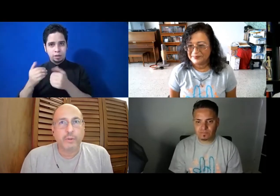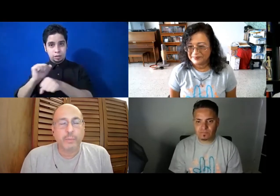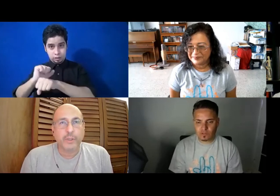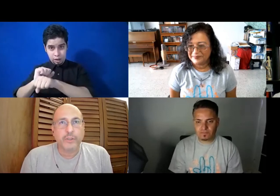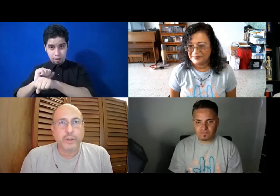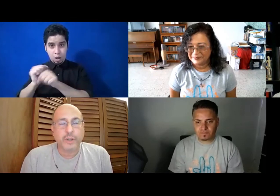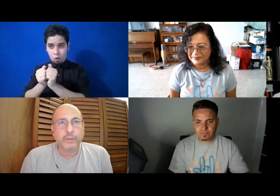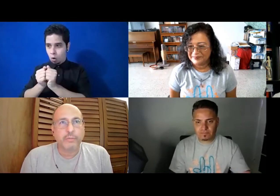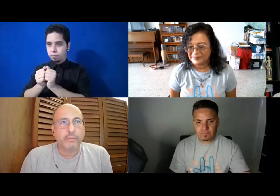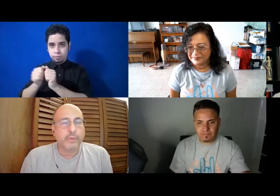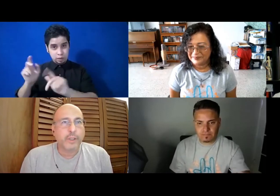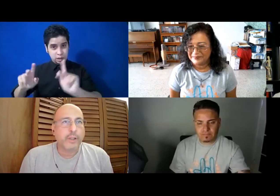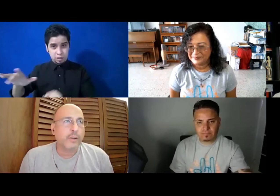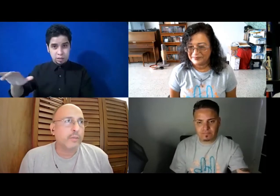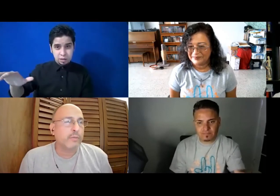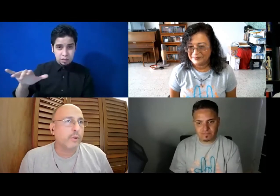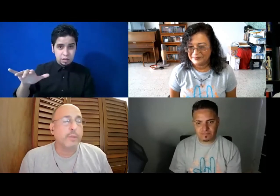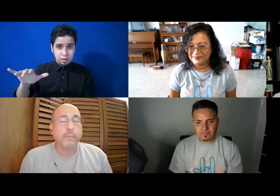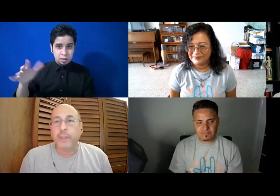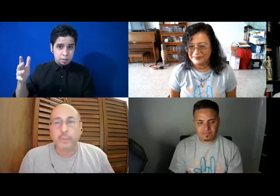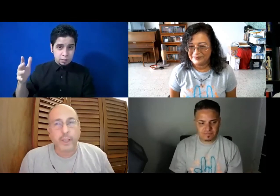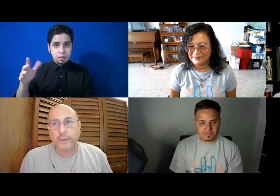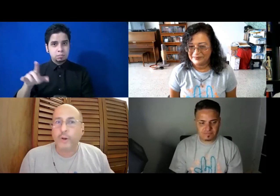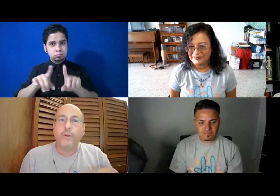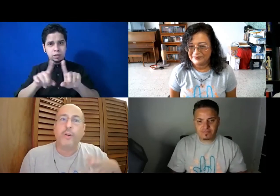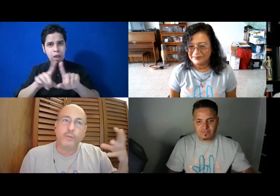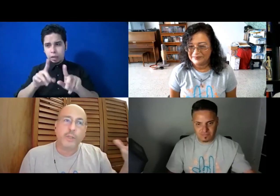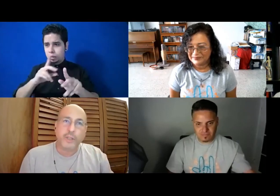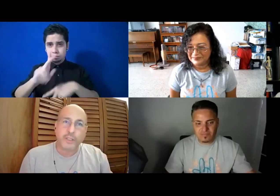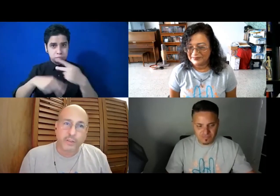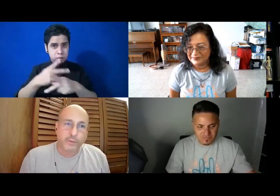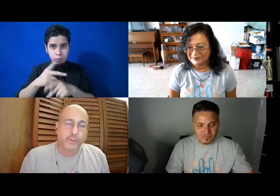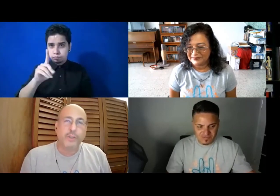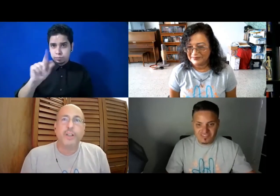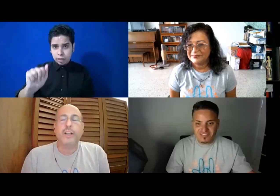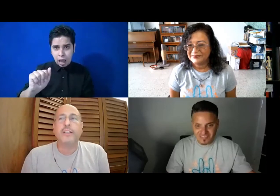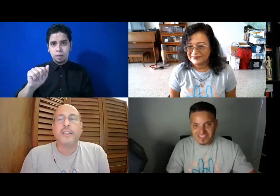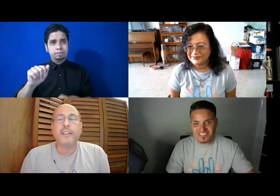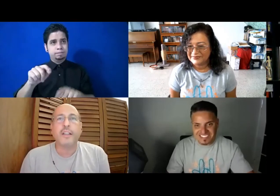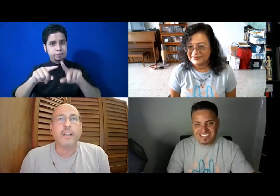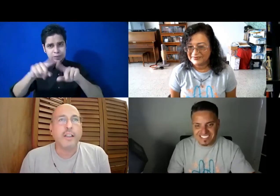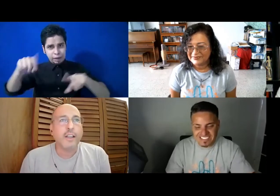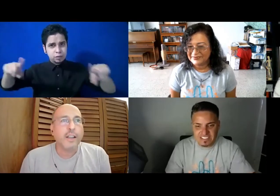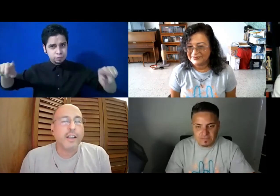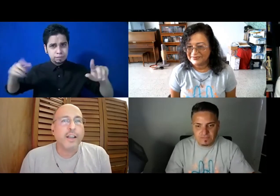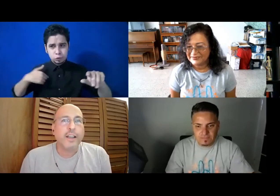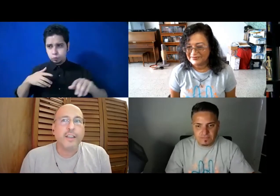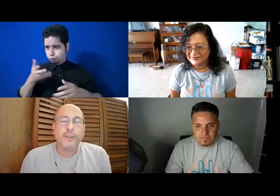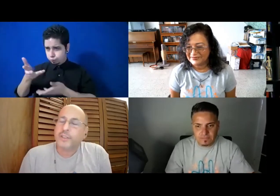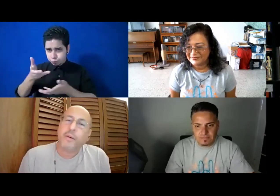personas con impedimentos, con diversidad funcional, etcétera, y no se ha